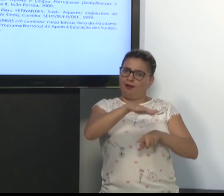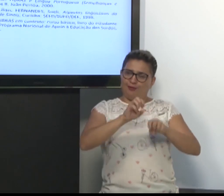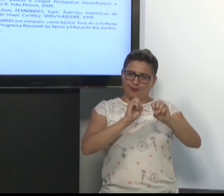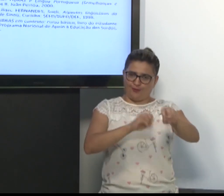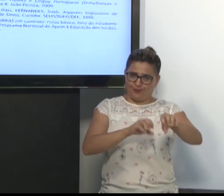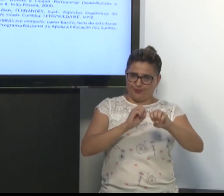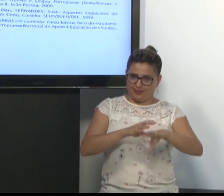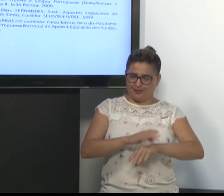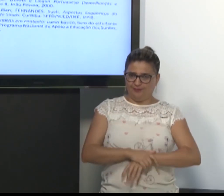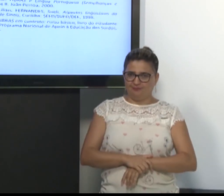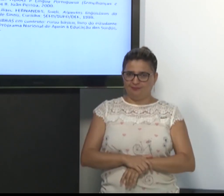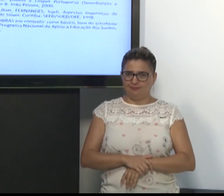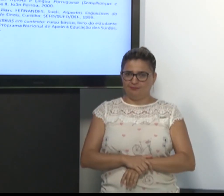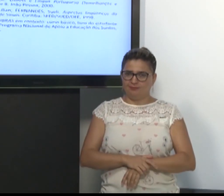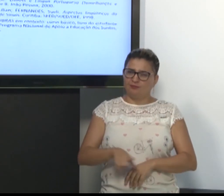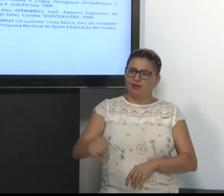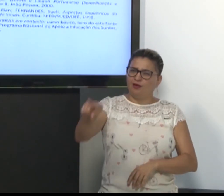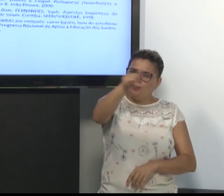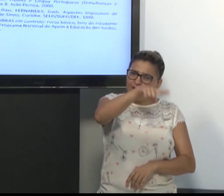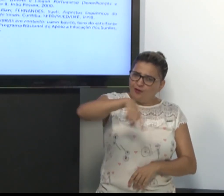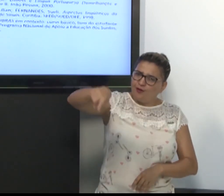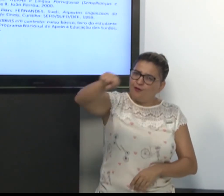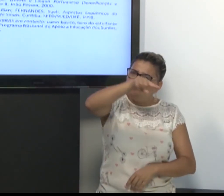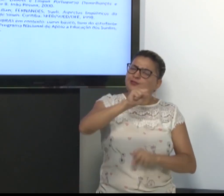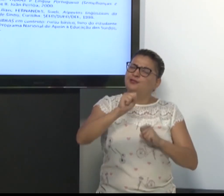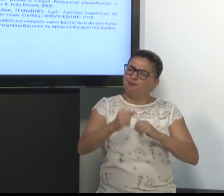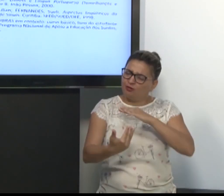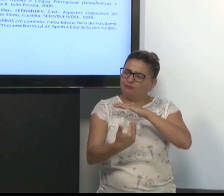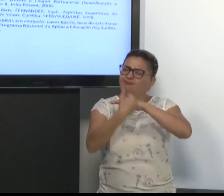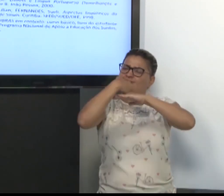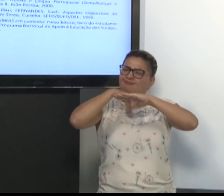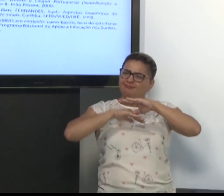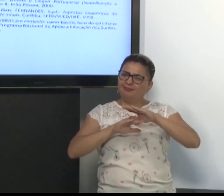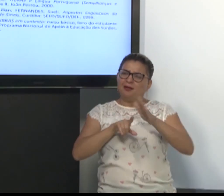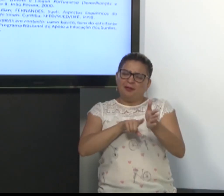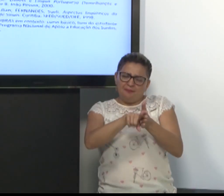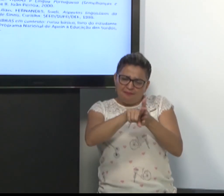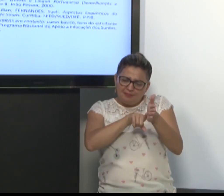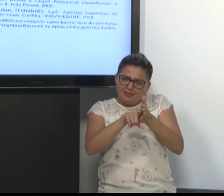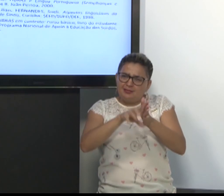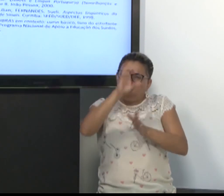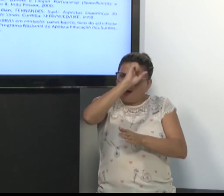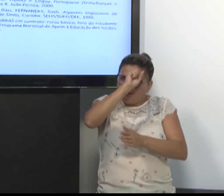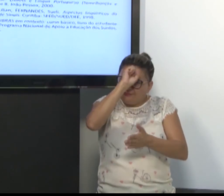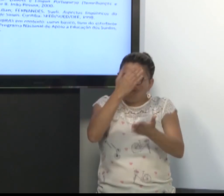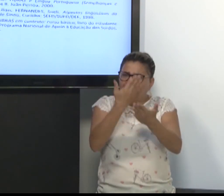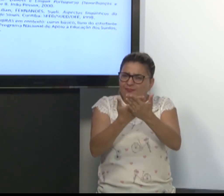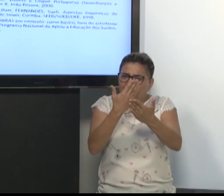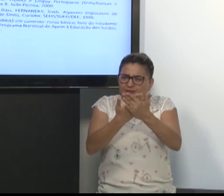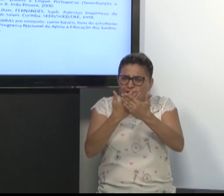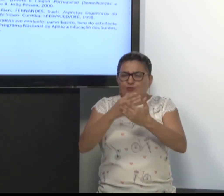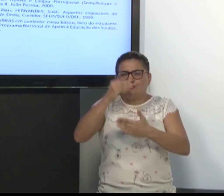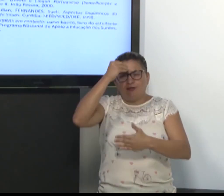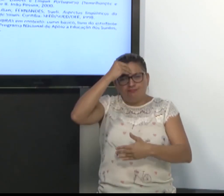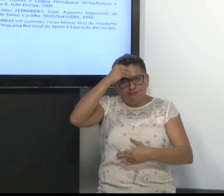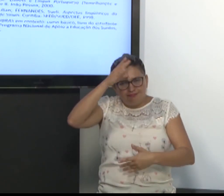ensinar para vocês também. Então, vocês podem nos procurar, podem pesquisar, aprender mais, aumentar seus conhecimentos.